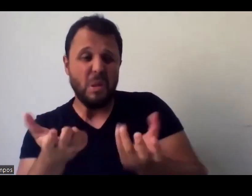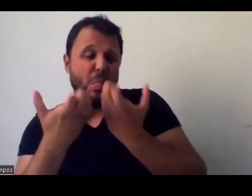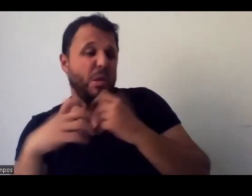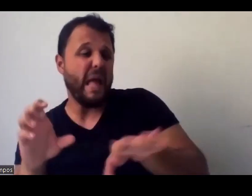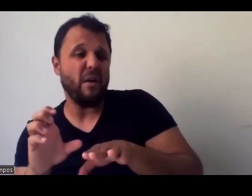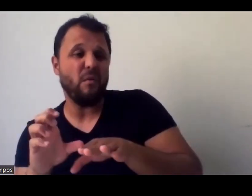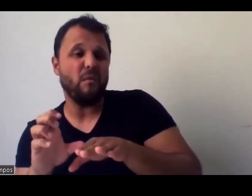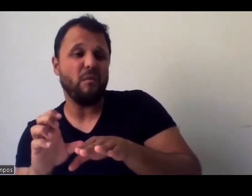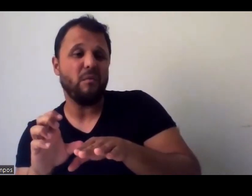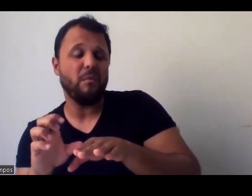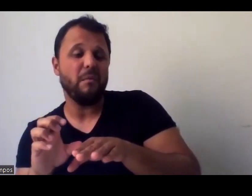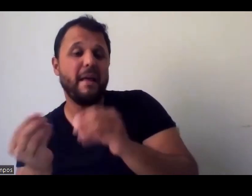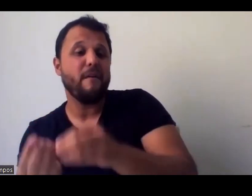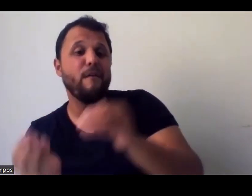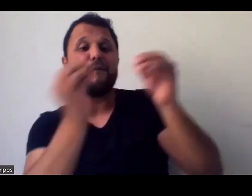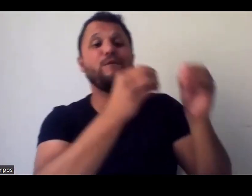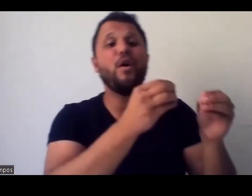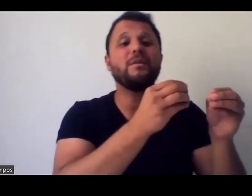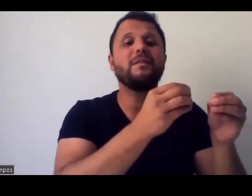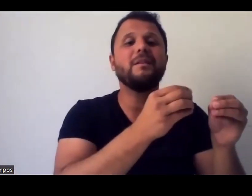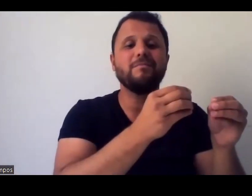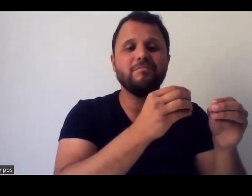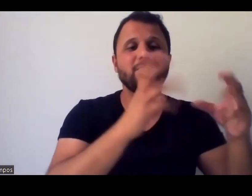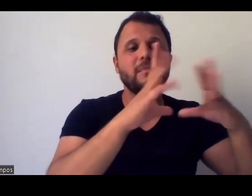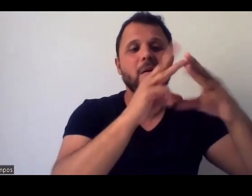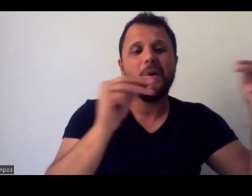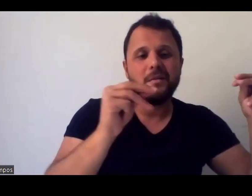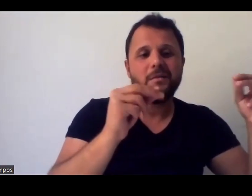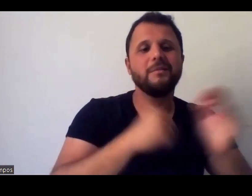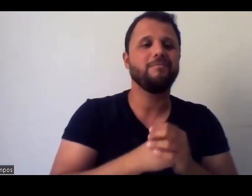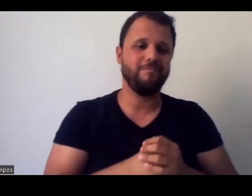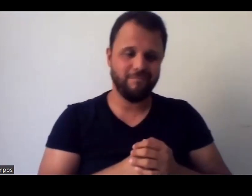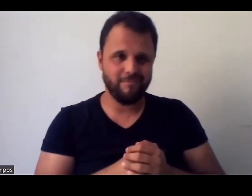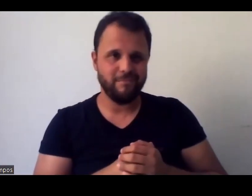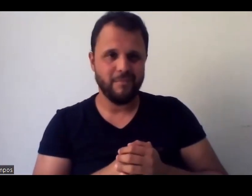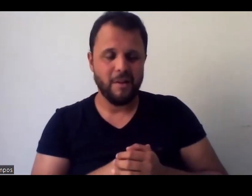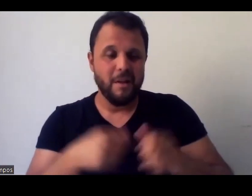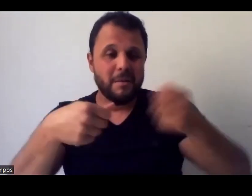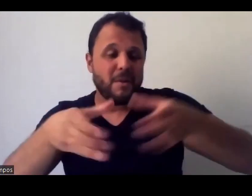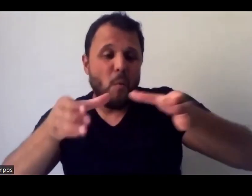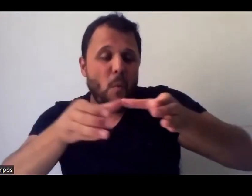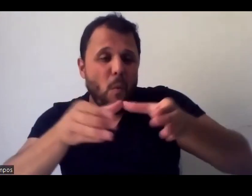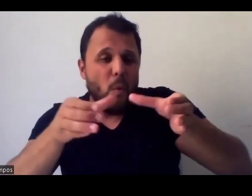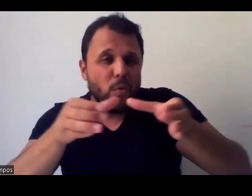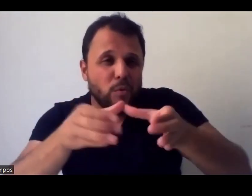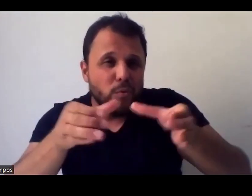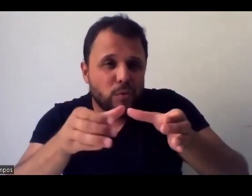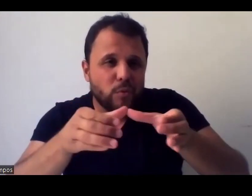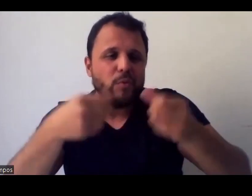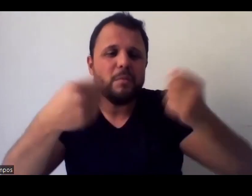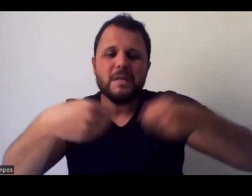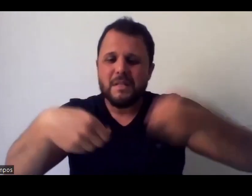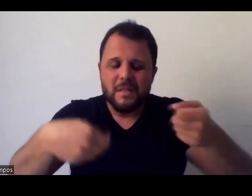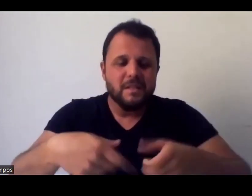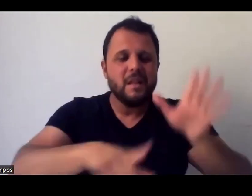consciência, chame como quiser, né, então é claro, não é nenhuma coisa, nem outra, é um conjunto. Um conjunto, exatamente. conjunto, sem